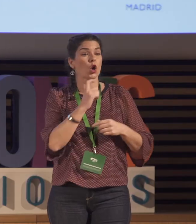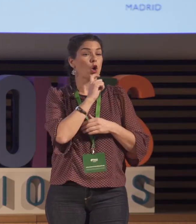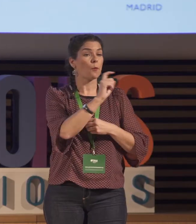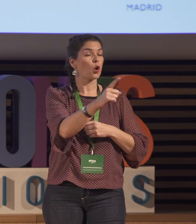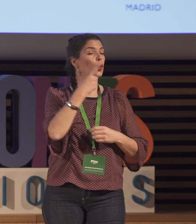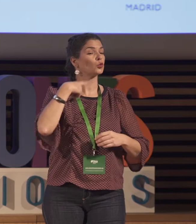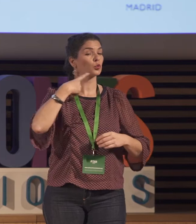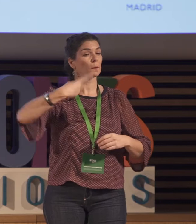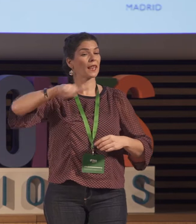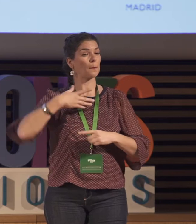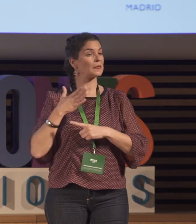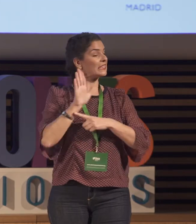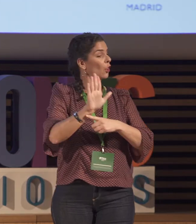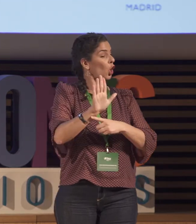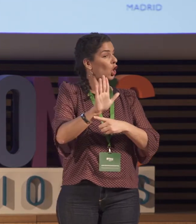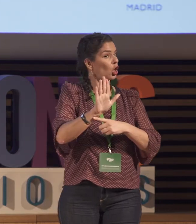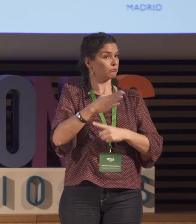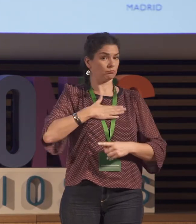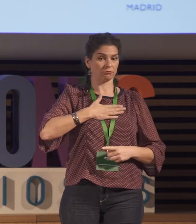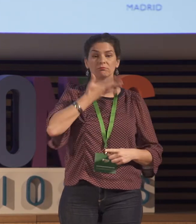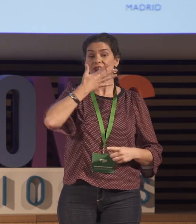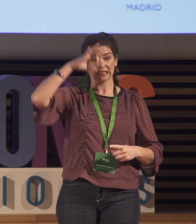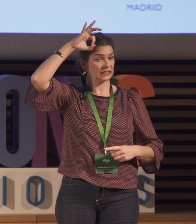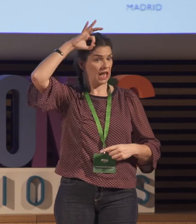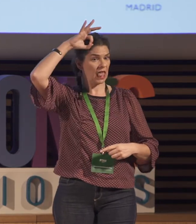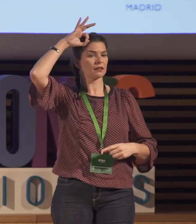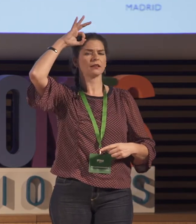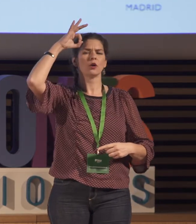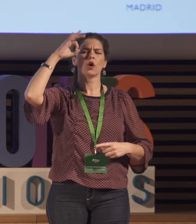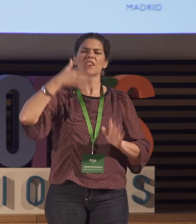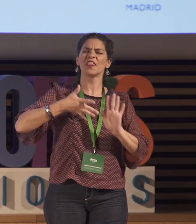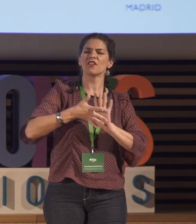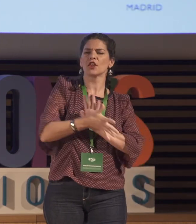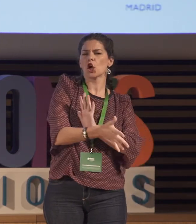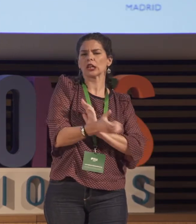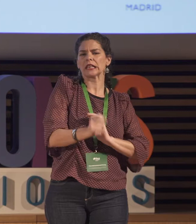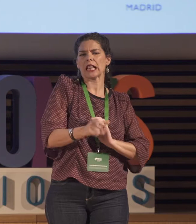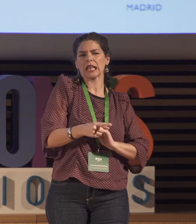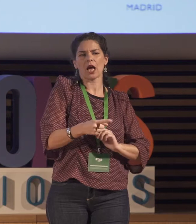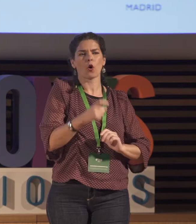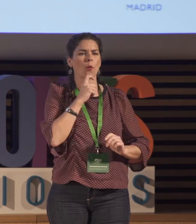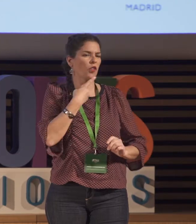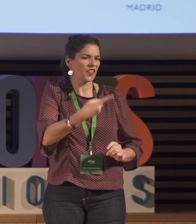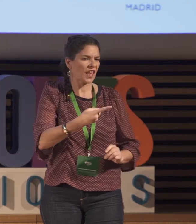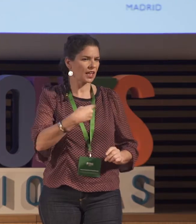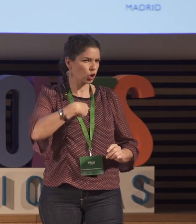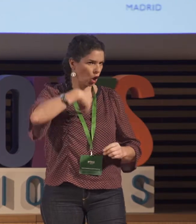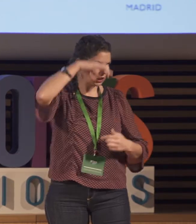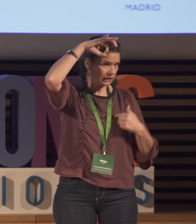Para empezar, normalmente cuando me presento yo digo, bueno, que soy Sara y me describo un poquito, pero claro,